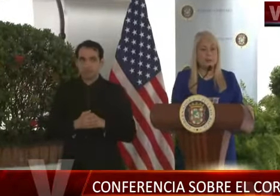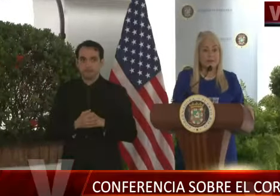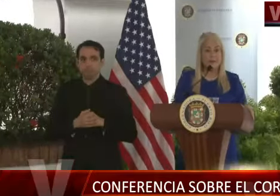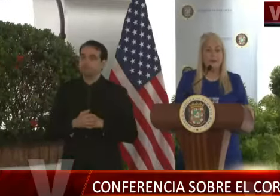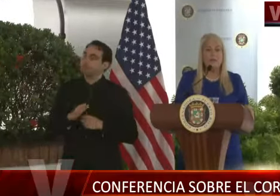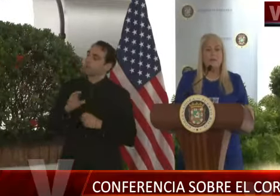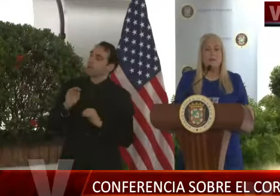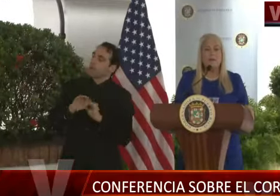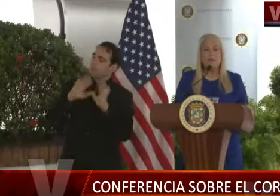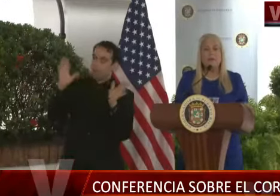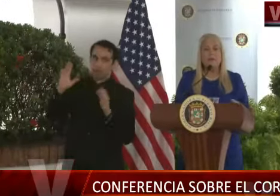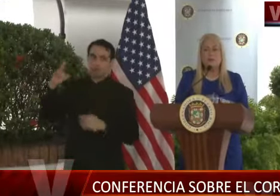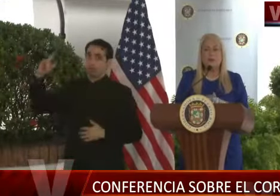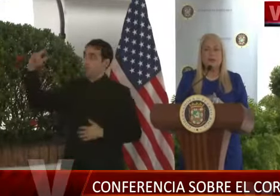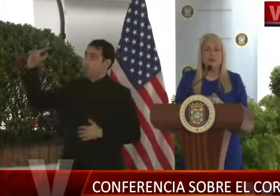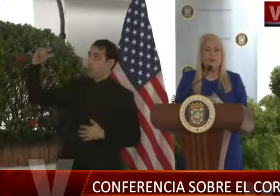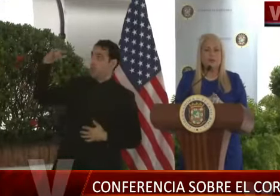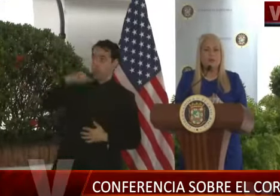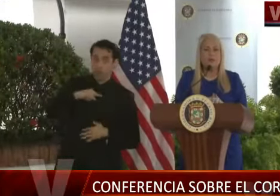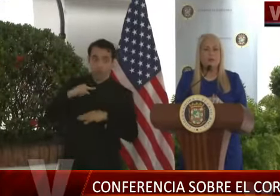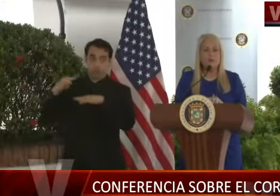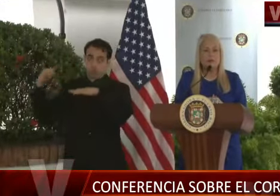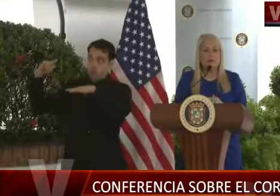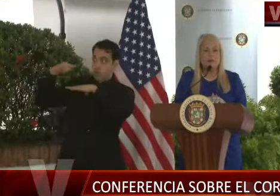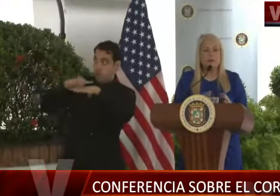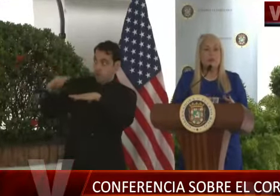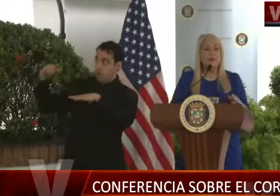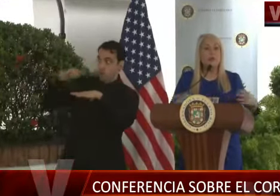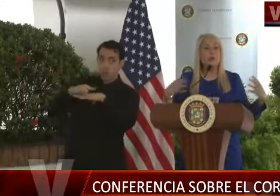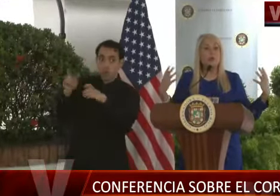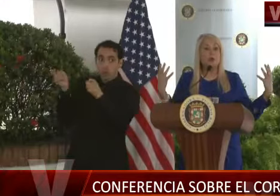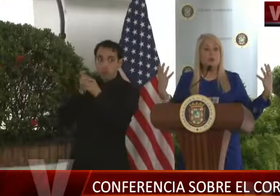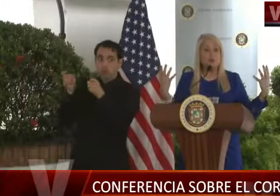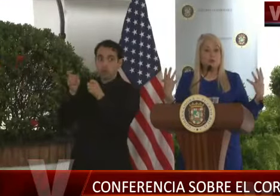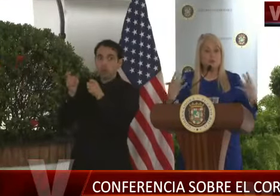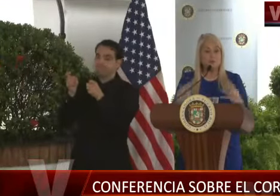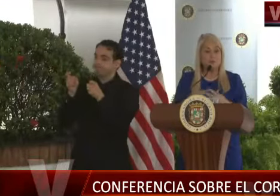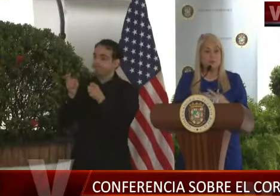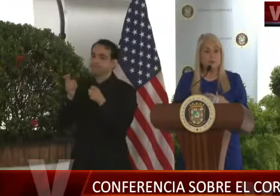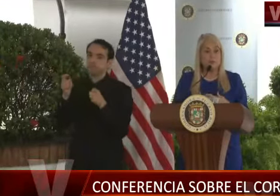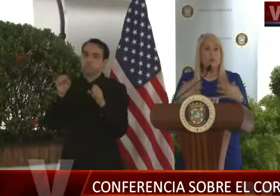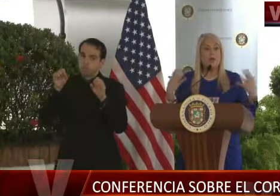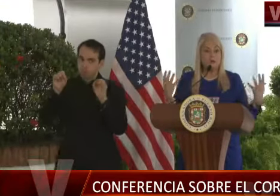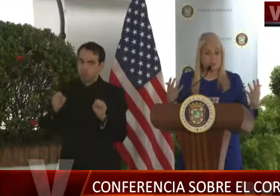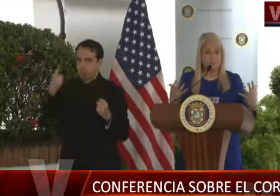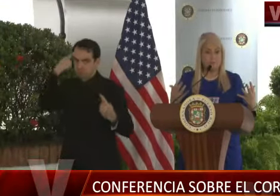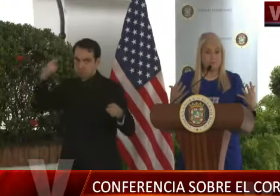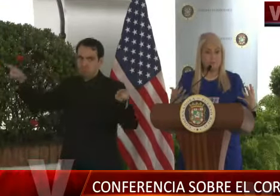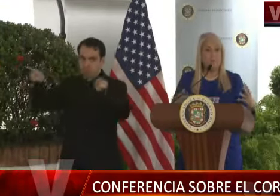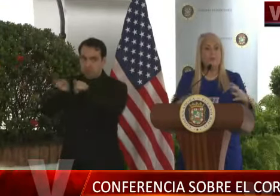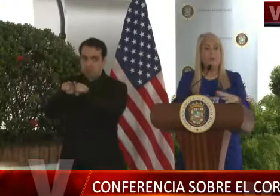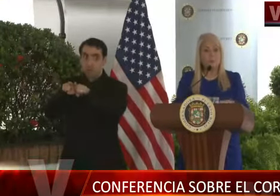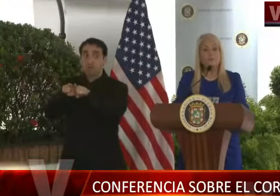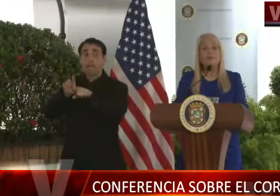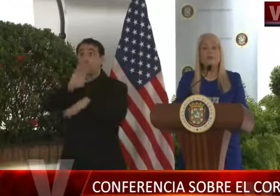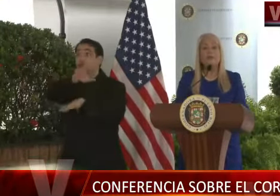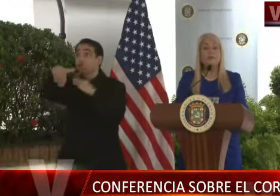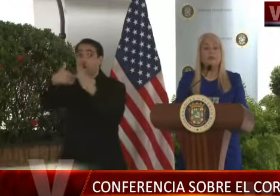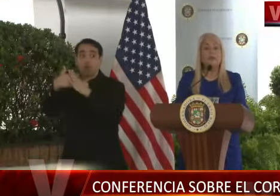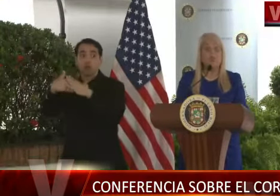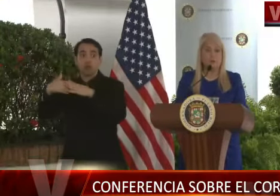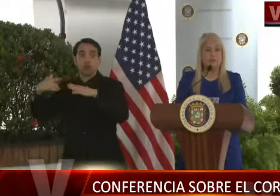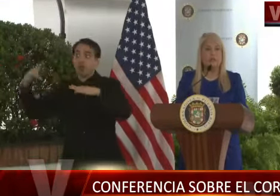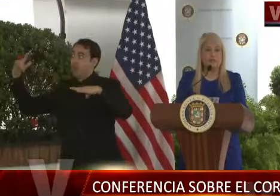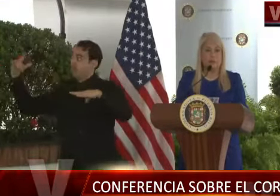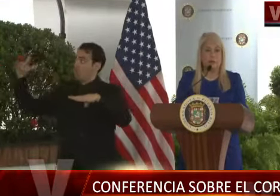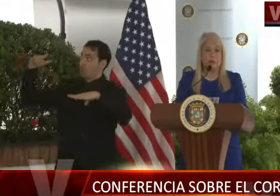severa, pero yo creo que podemos llegar a términos medios, en términos de que todos los vuelos puedan llegar